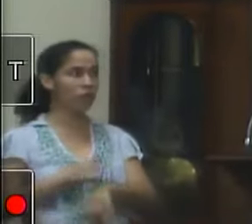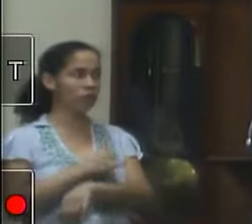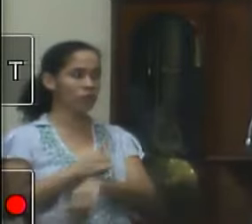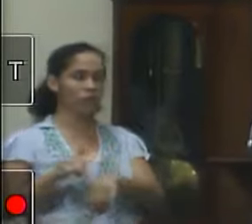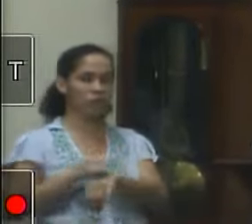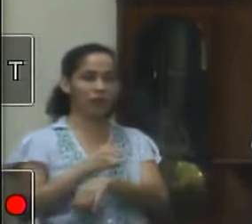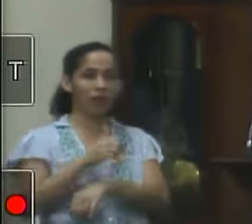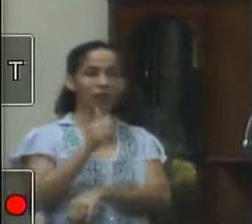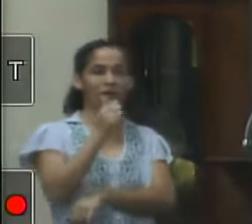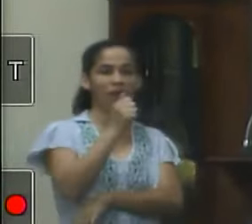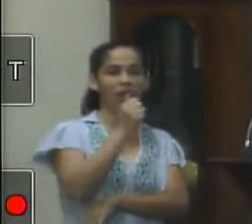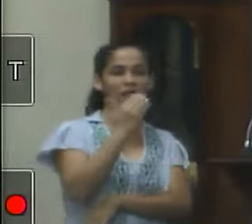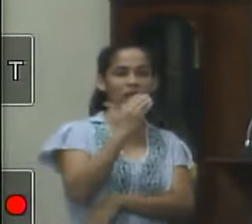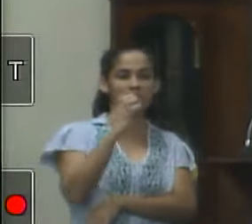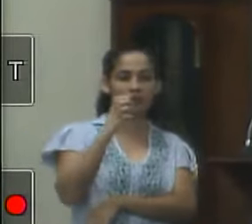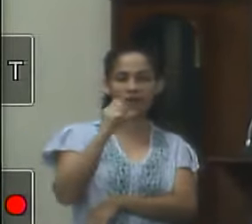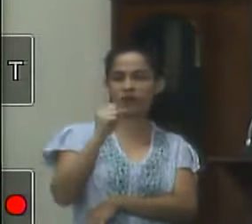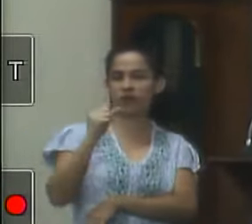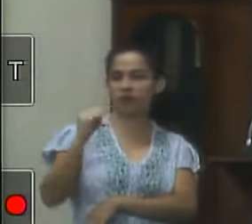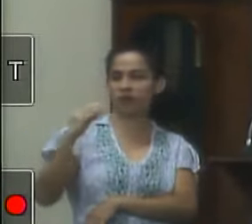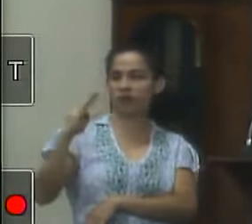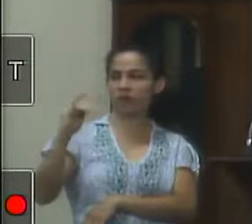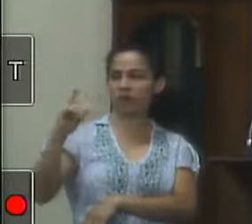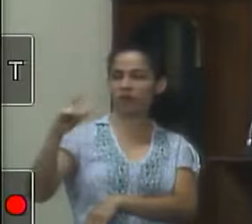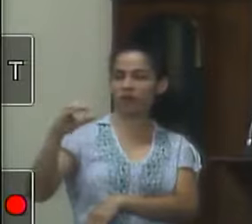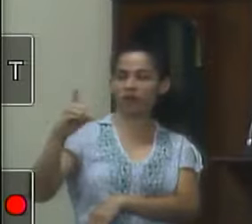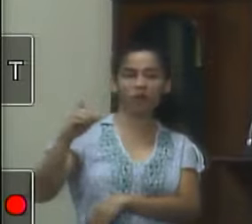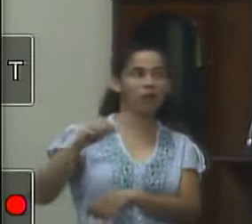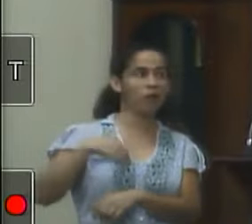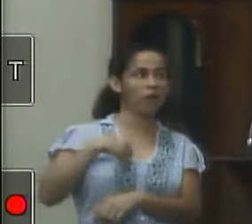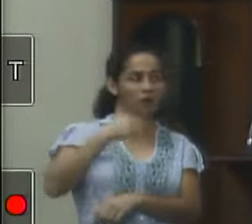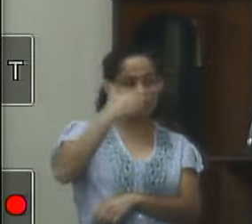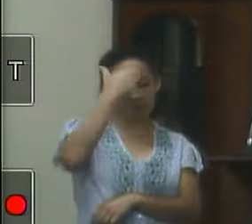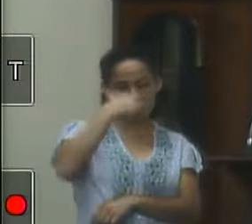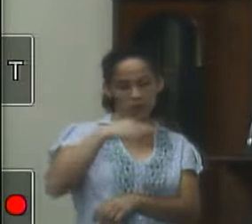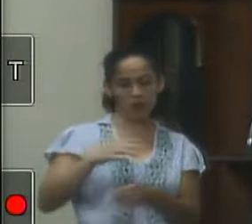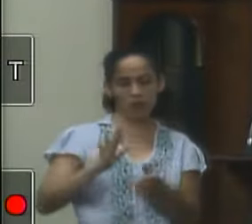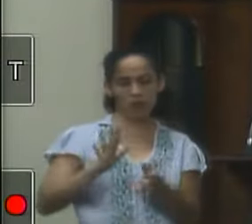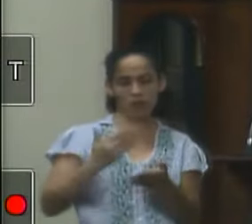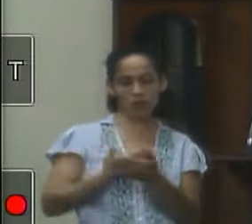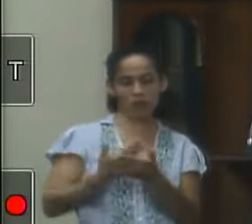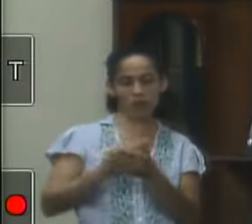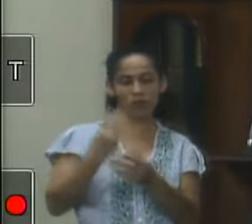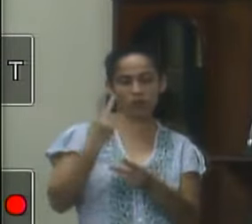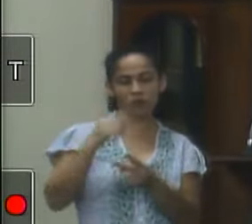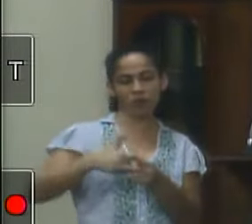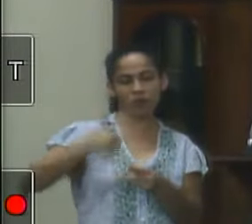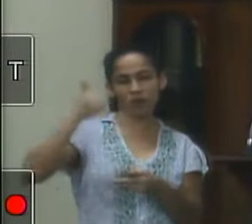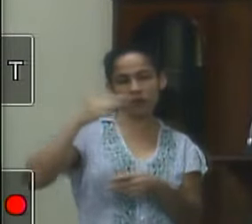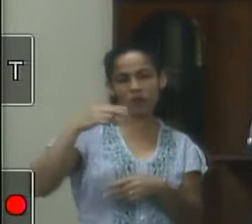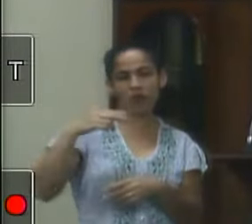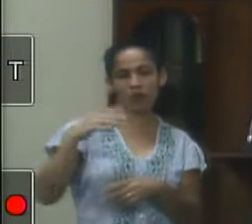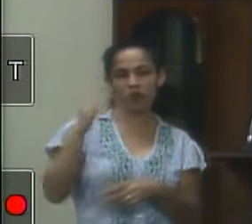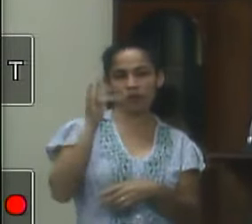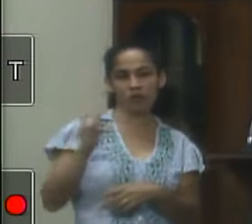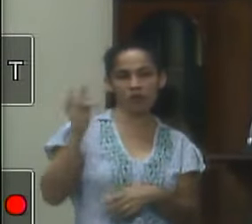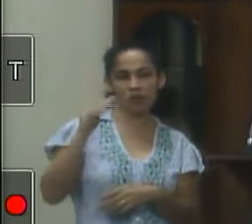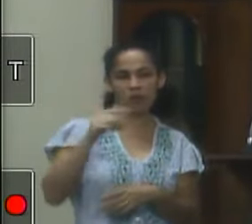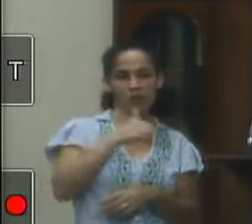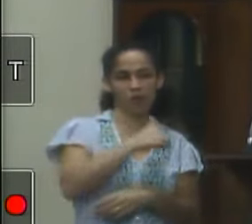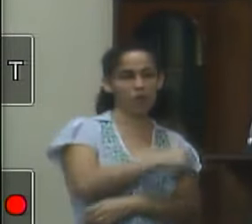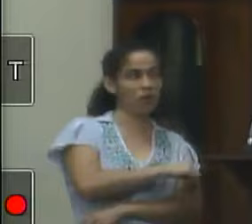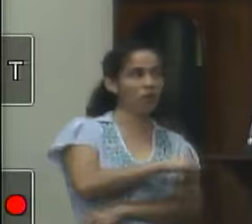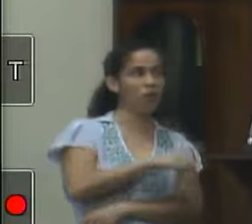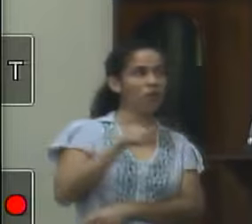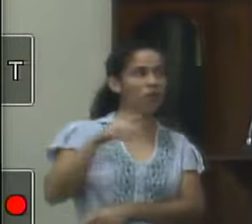da promoção da saúde e de atividade física e está falando aqui é uma pessoa que estou nas duas melhores universidades desse país estou aí no Rio estudei em São Paulo a